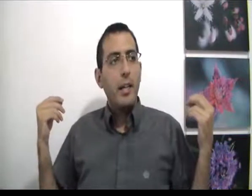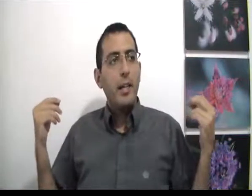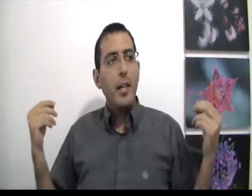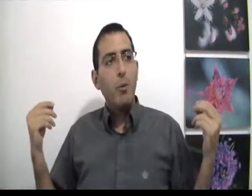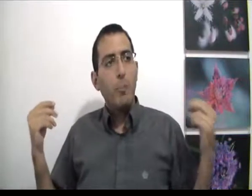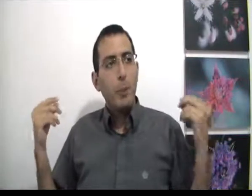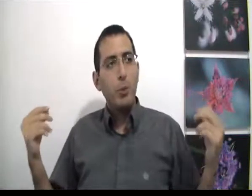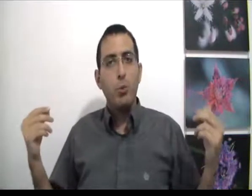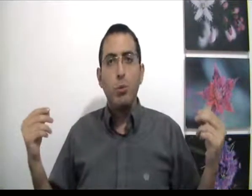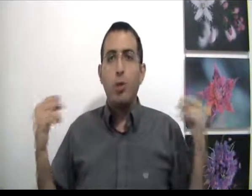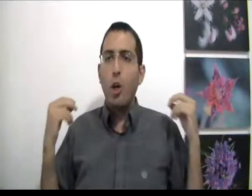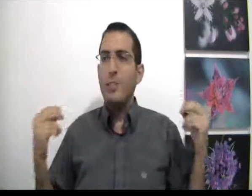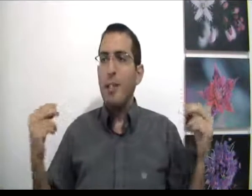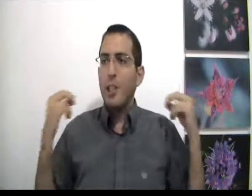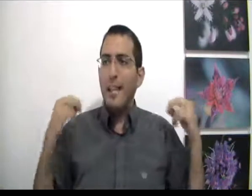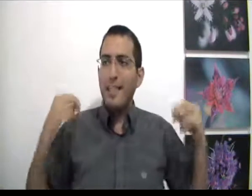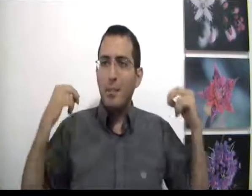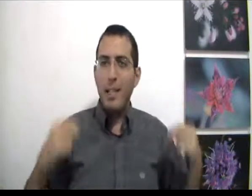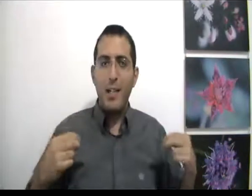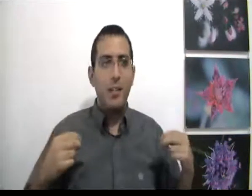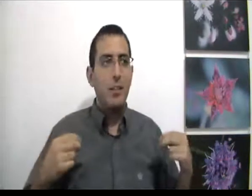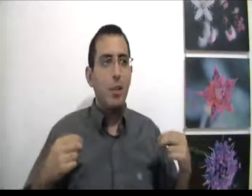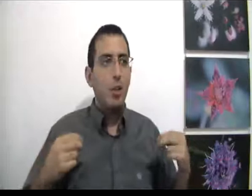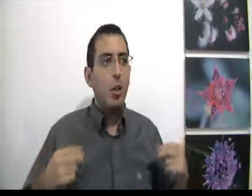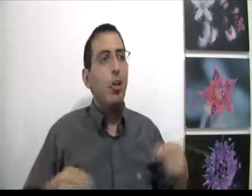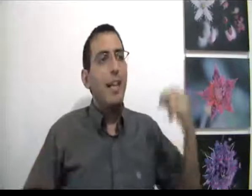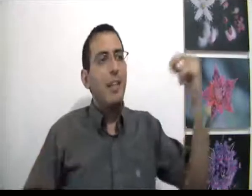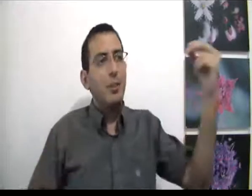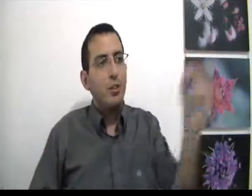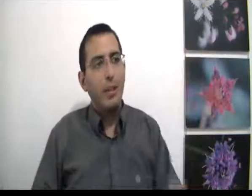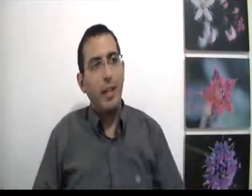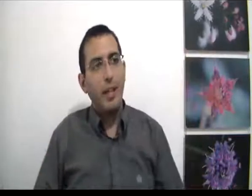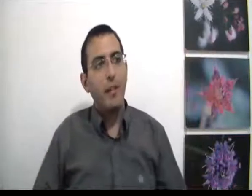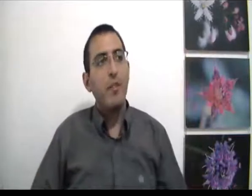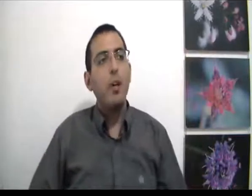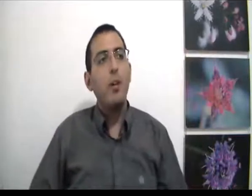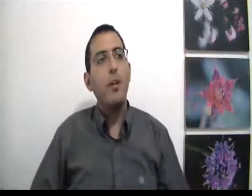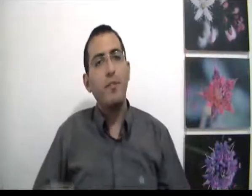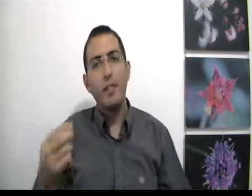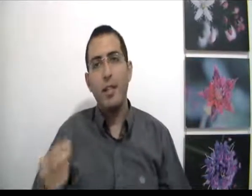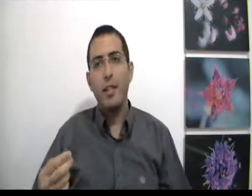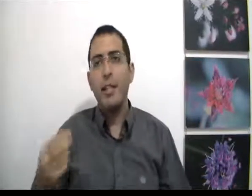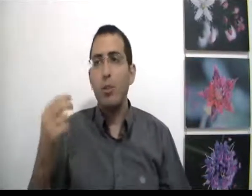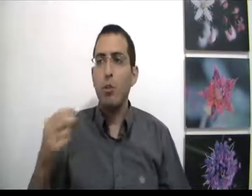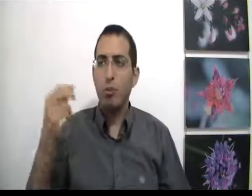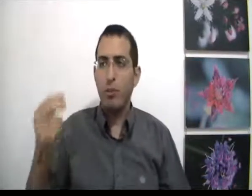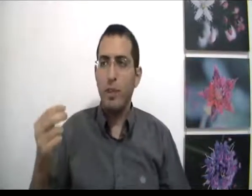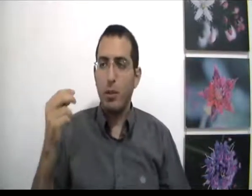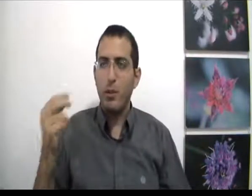העניין הוא פשוט כל זמן שאתה עצמך עוד לגעת לסוף הדרך ועוד לא חווית את אותו טוב שאתה רוצה